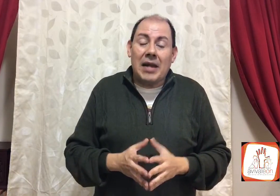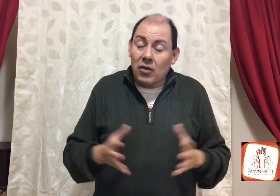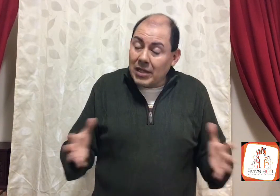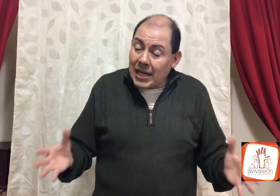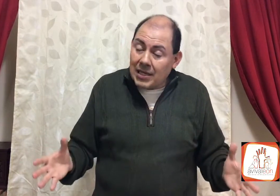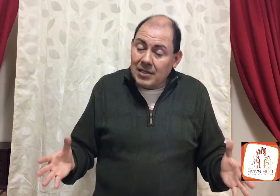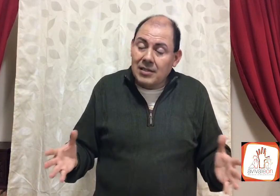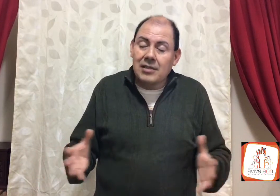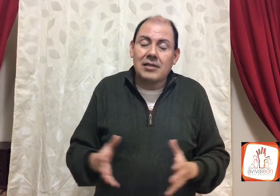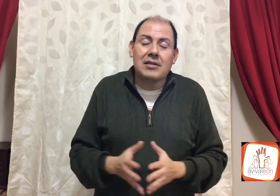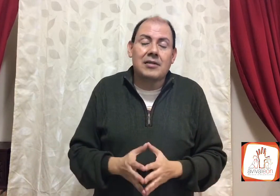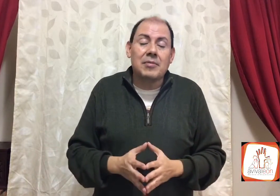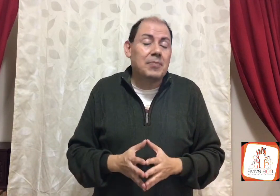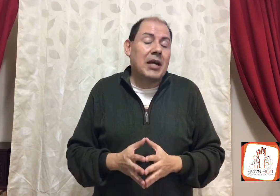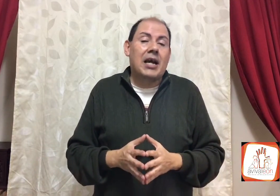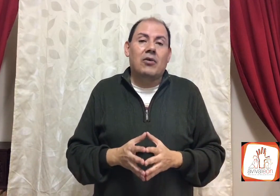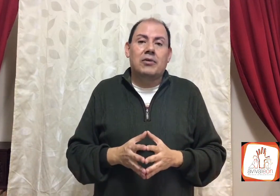perdona, mis pecados,